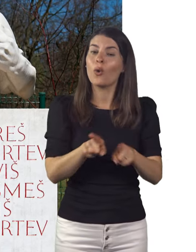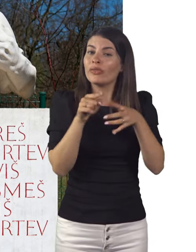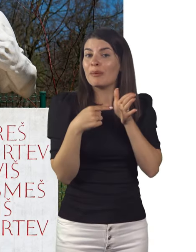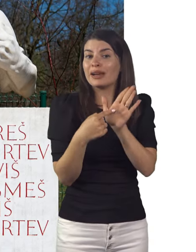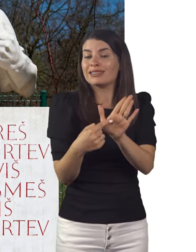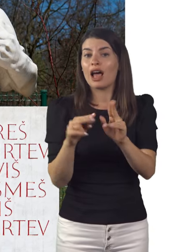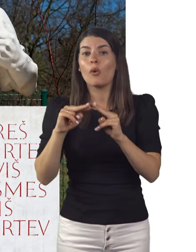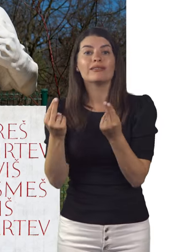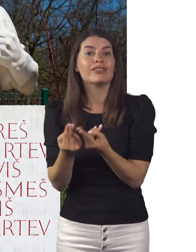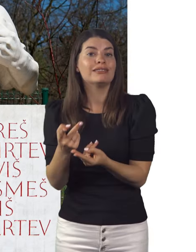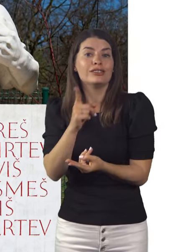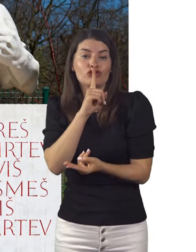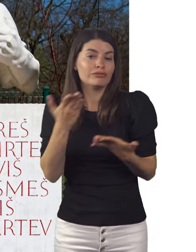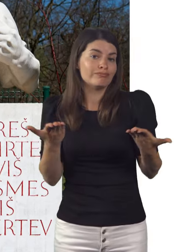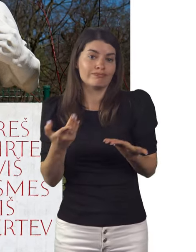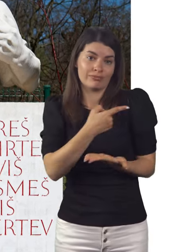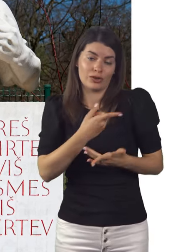tišine, v katerem je živel.